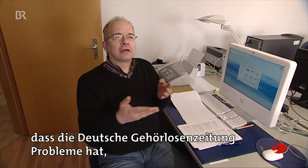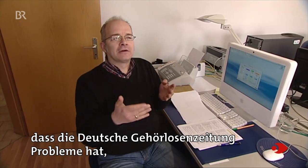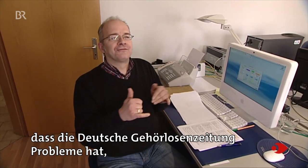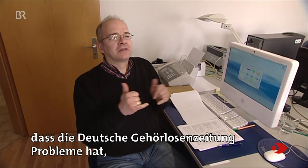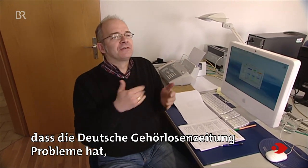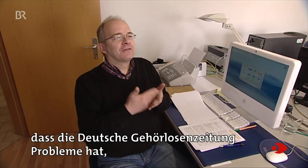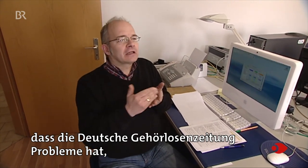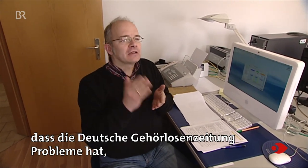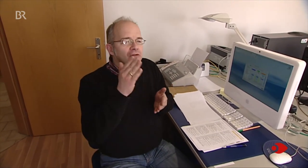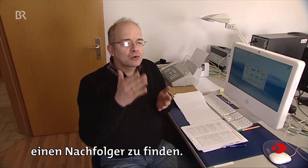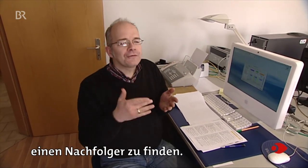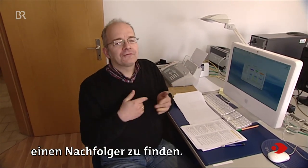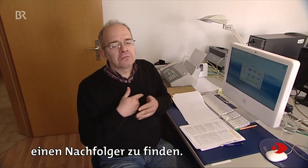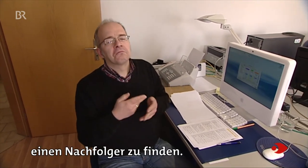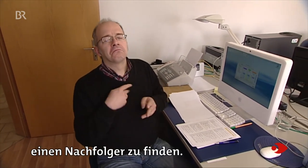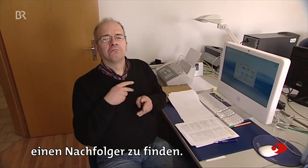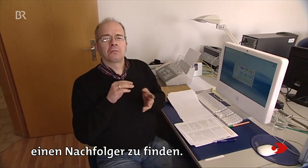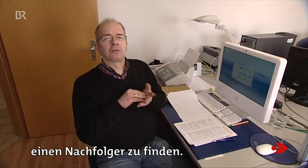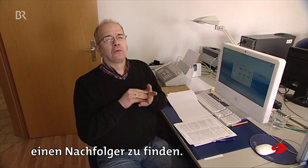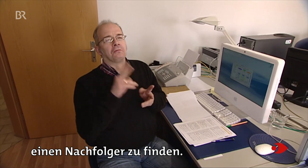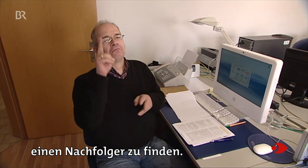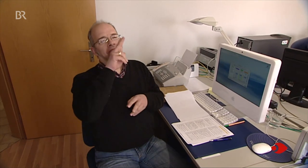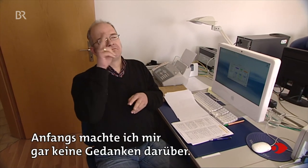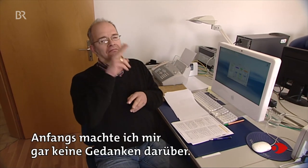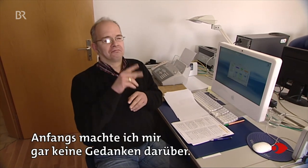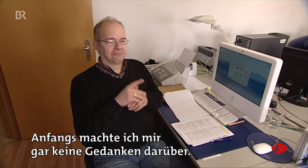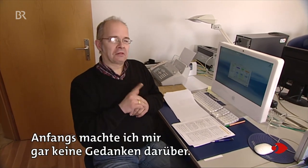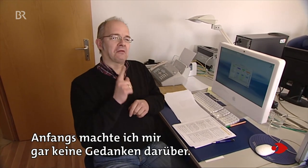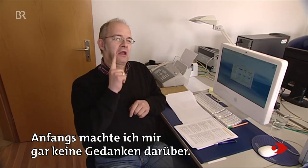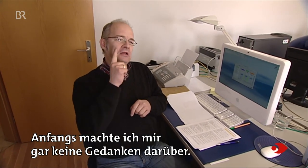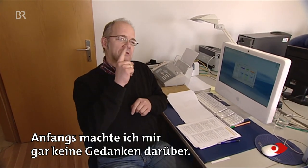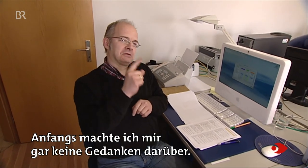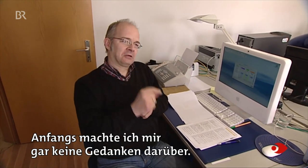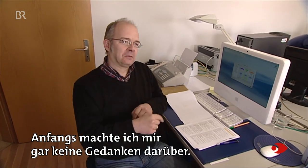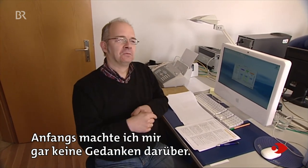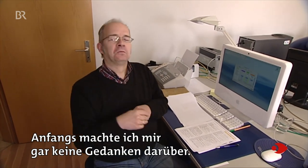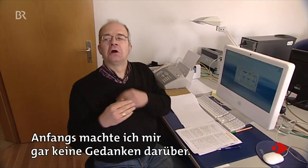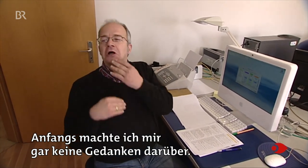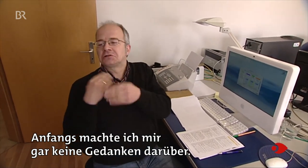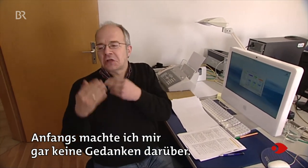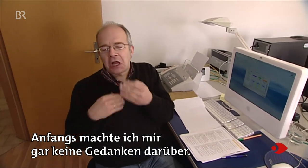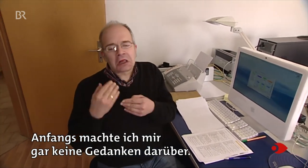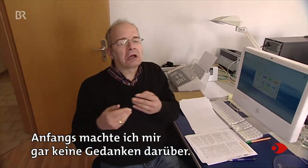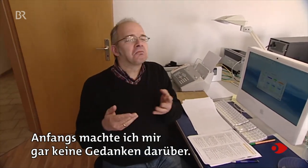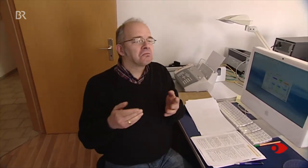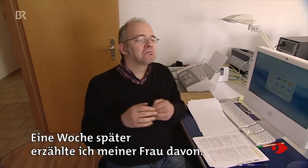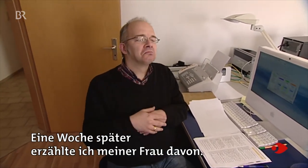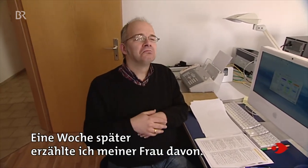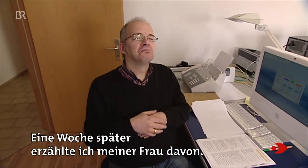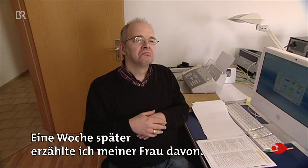Probleme hat, einen Nachfolger zu finden. Anfangs machte ich mir gar keine Gedanken darüber. Eine Woche später